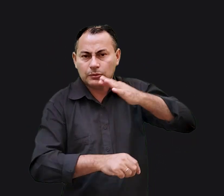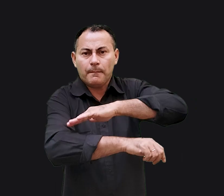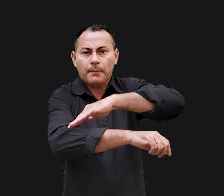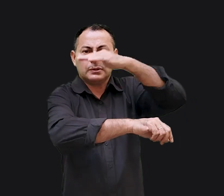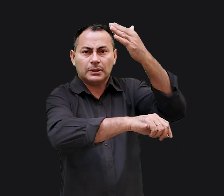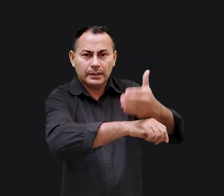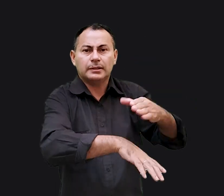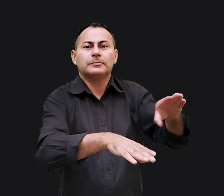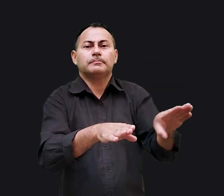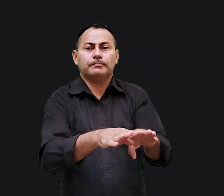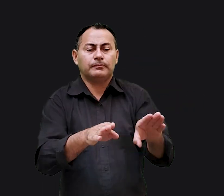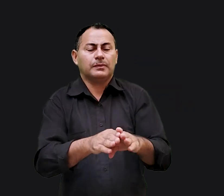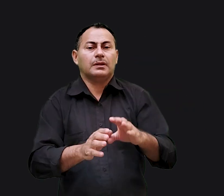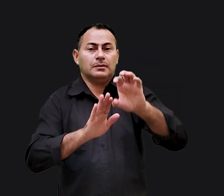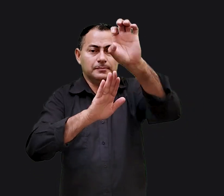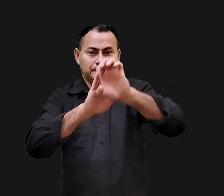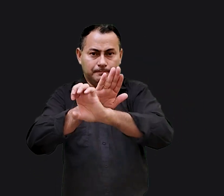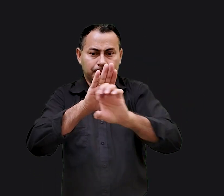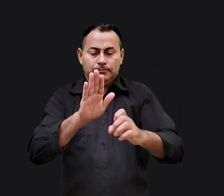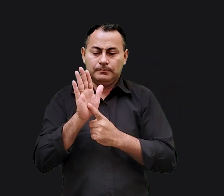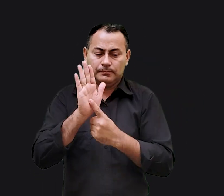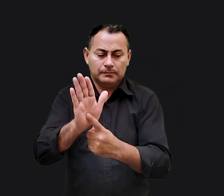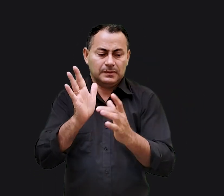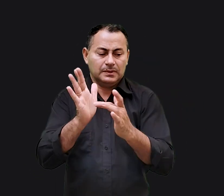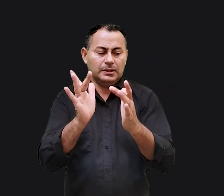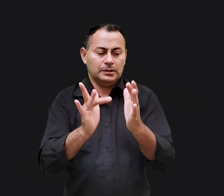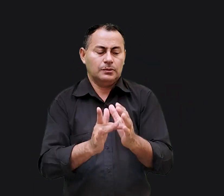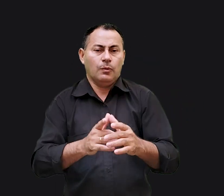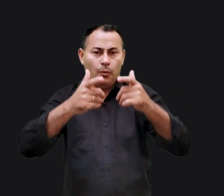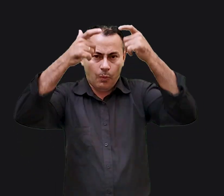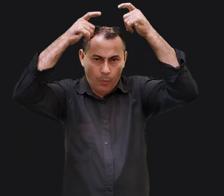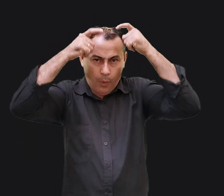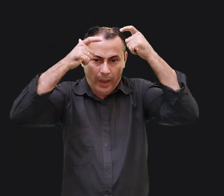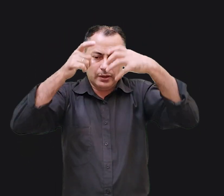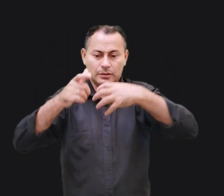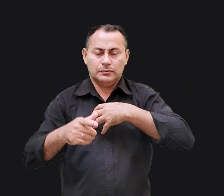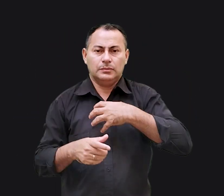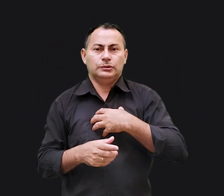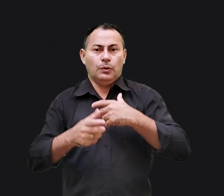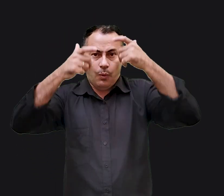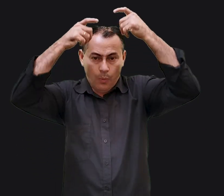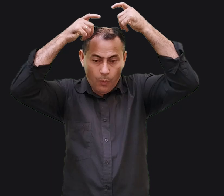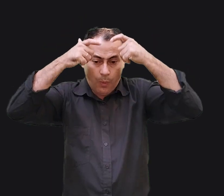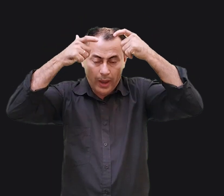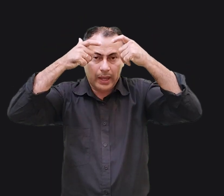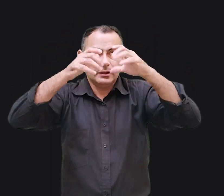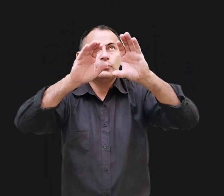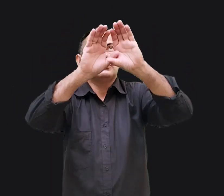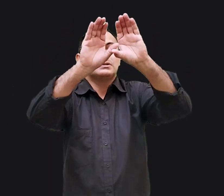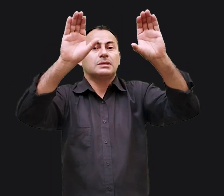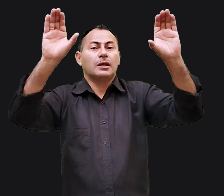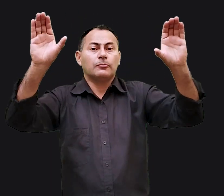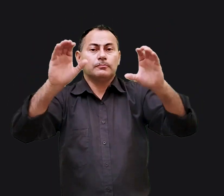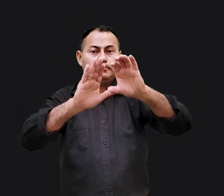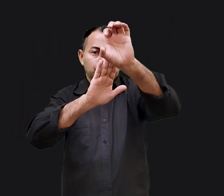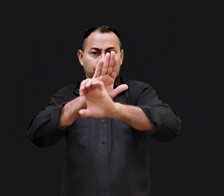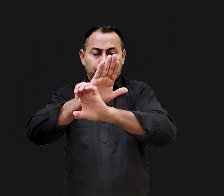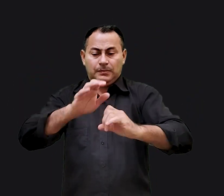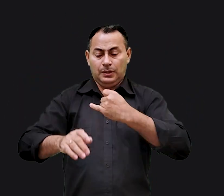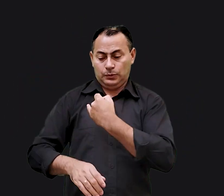o sermão da montanha e também porque esse Evangelho apresenta Jesus como um rei, o perfil de um reino no céu. O